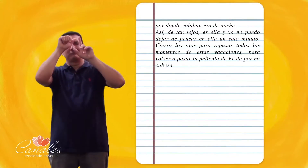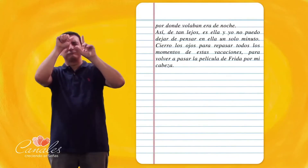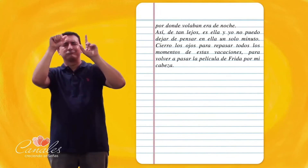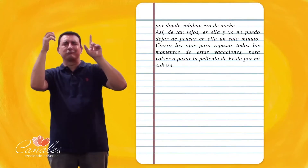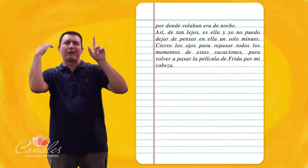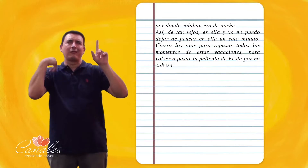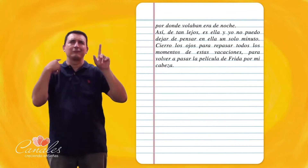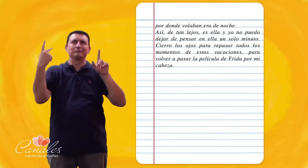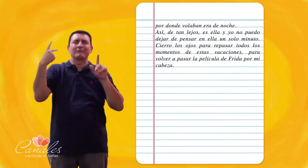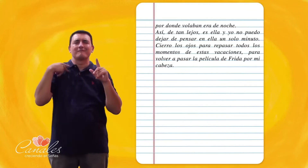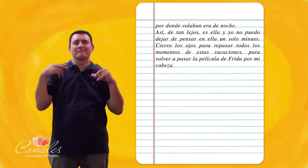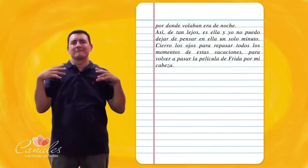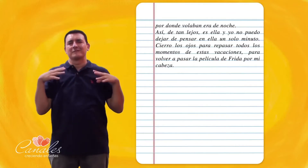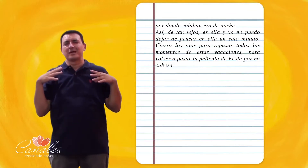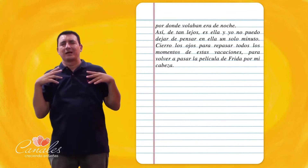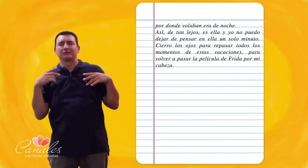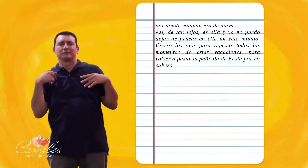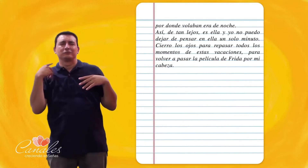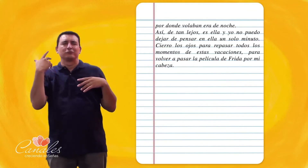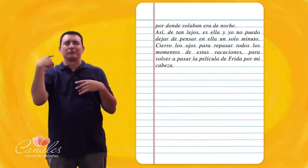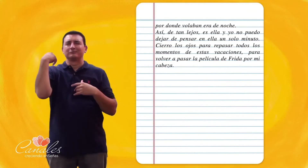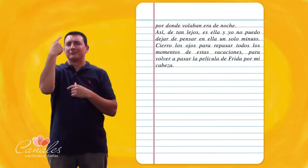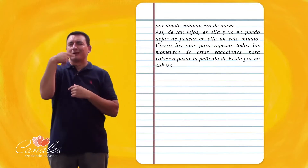Para volver a pasar La película de Frida Por mi cabeza